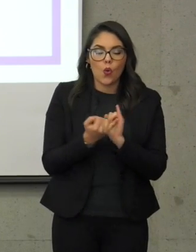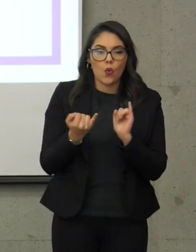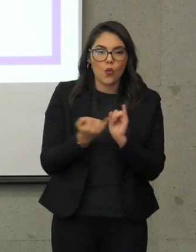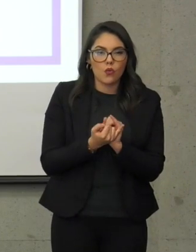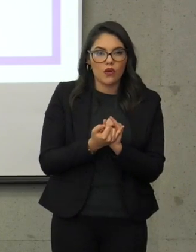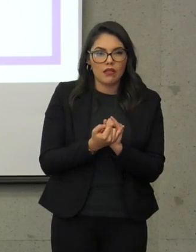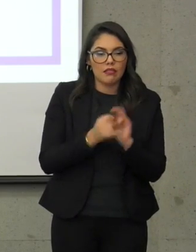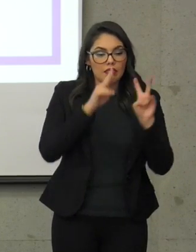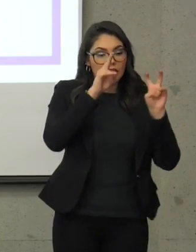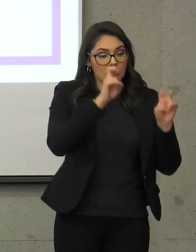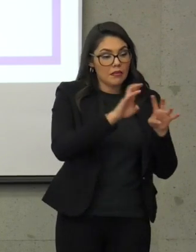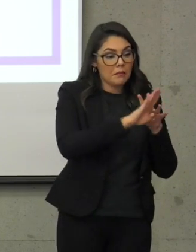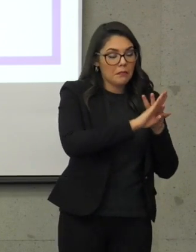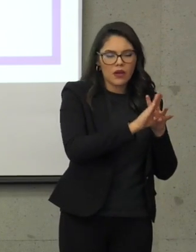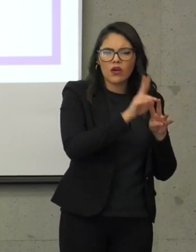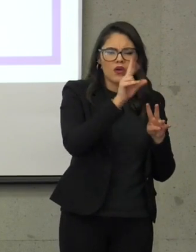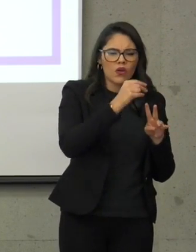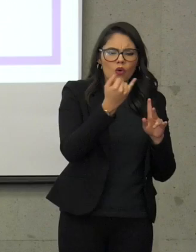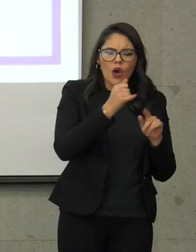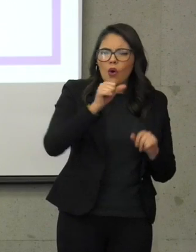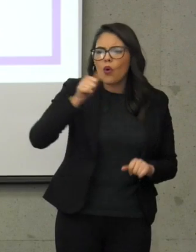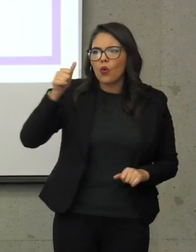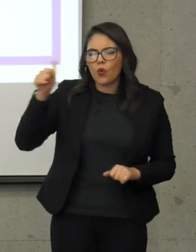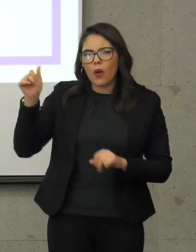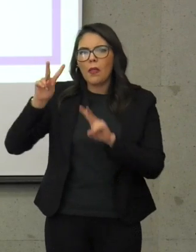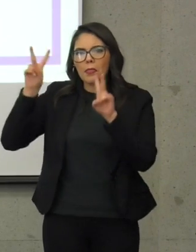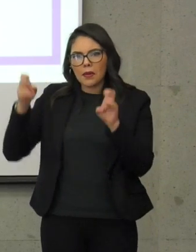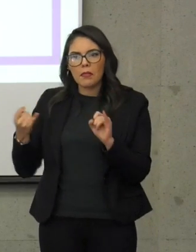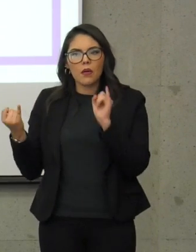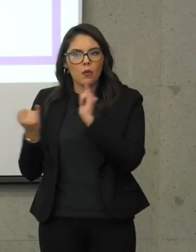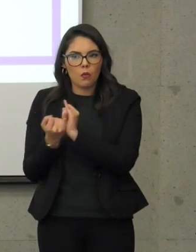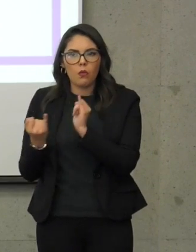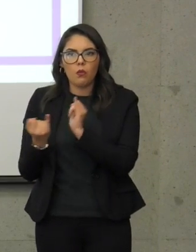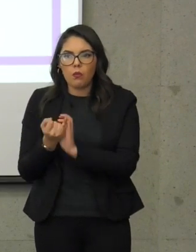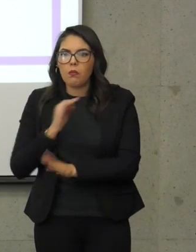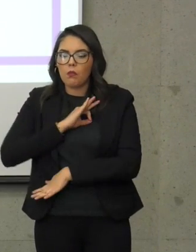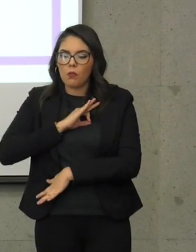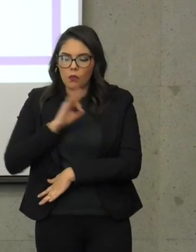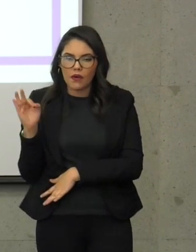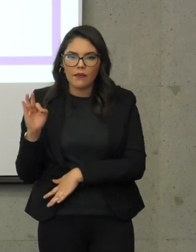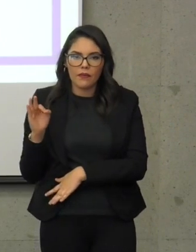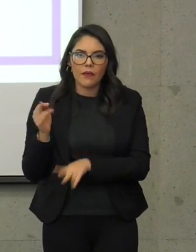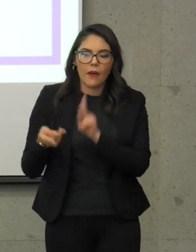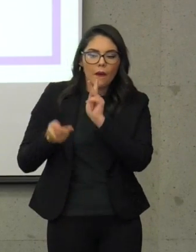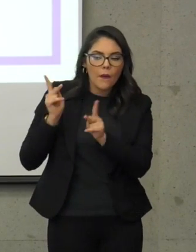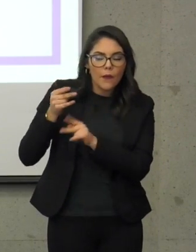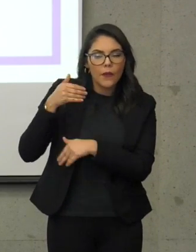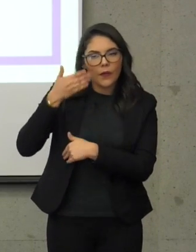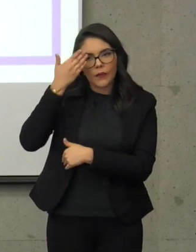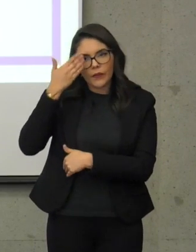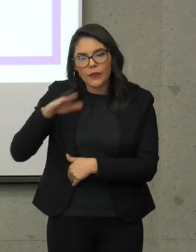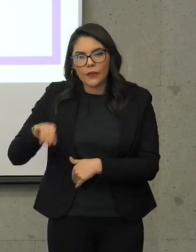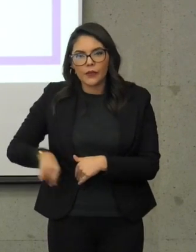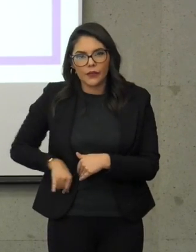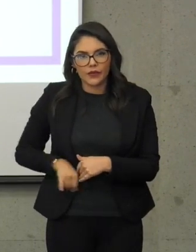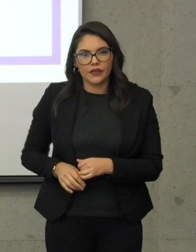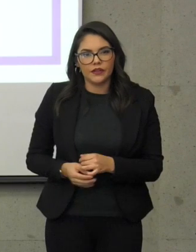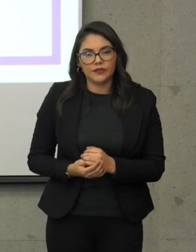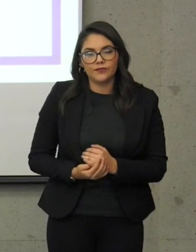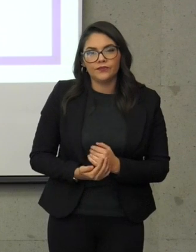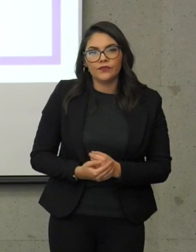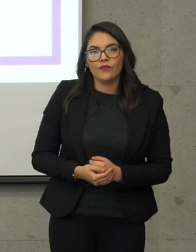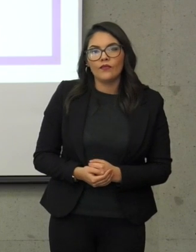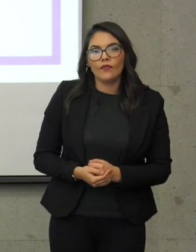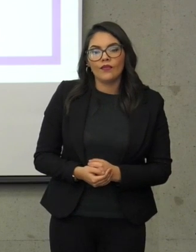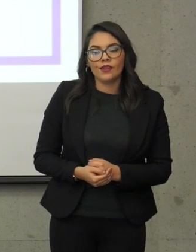digamos, vinculada. Y déjame adelantarte, en este año, sobre todo, desde finales del año pasado, hemos